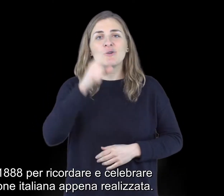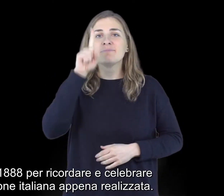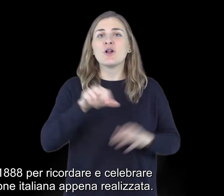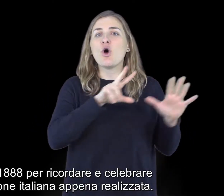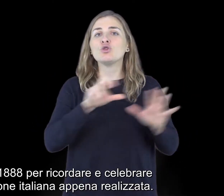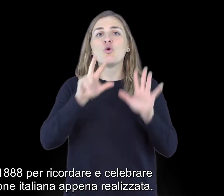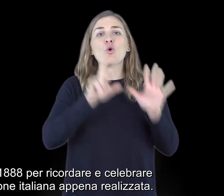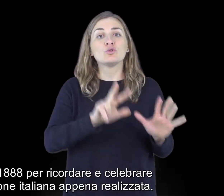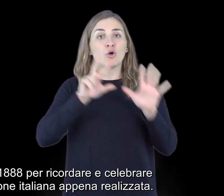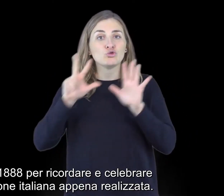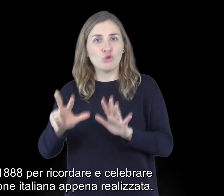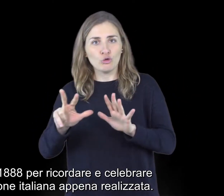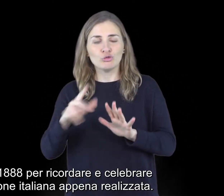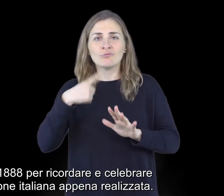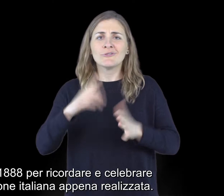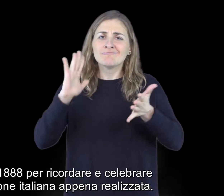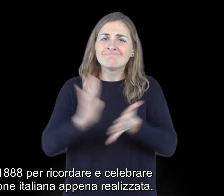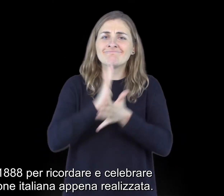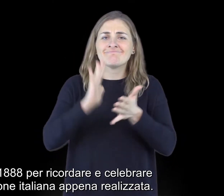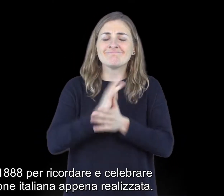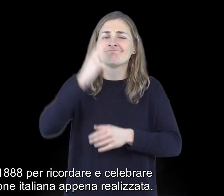e celebrare l'unificazione italiana appena realizzata.